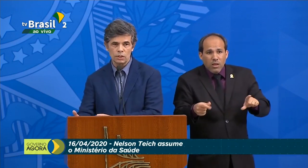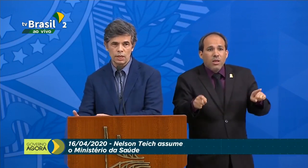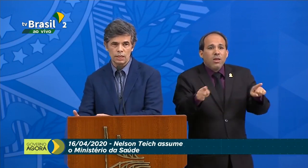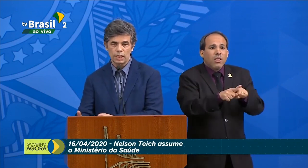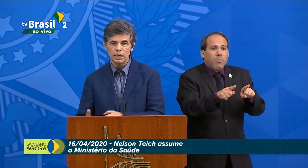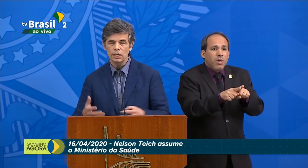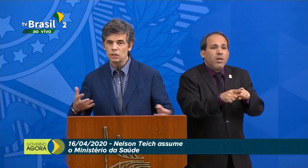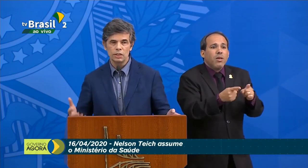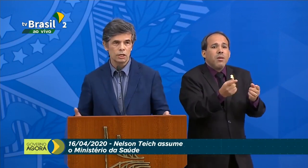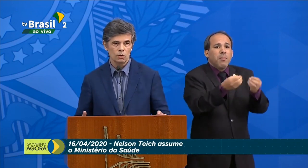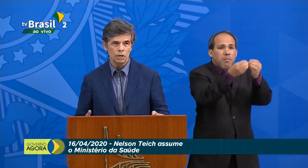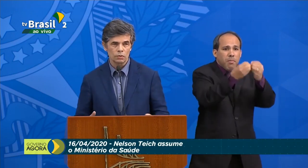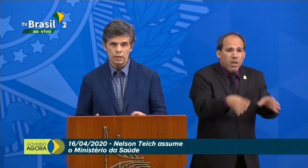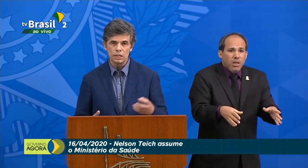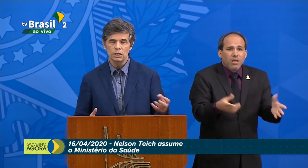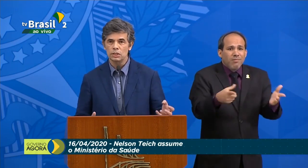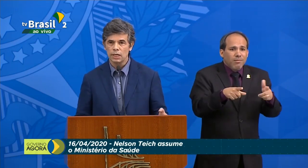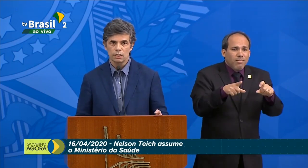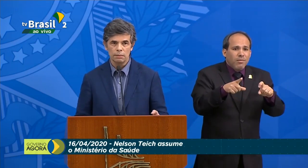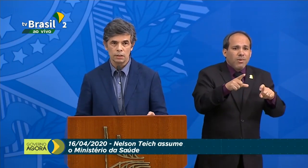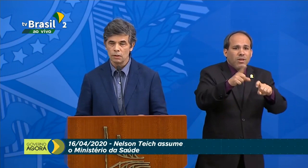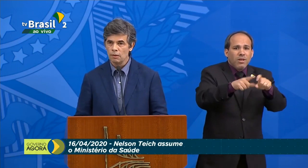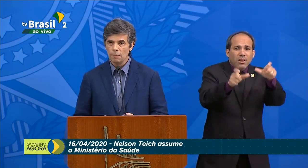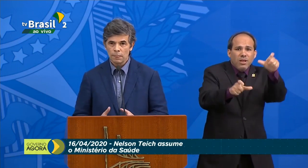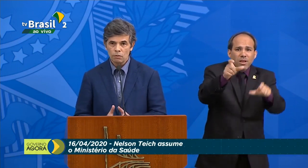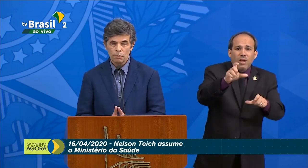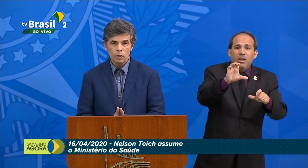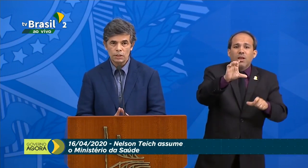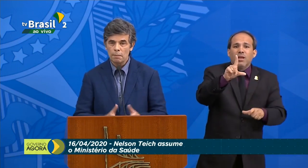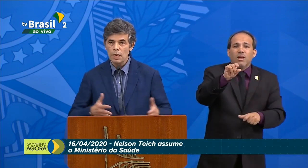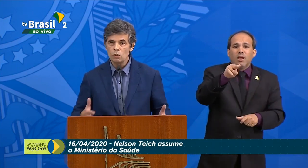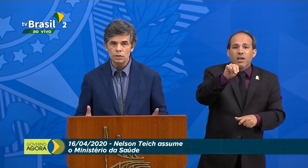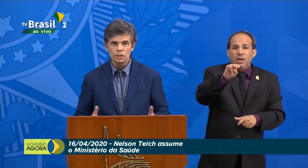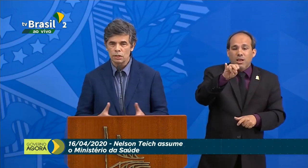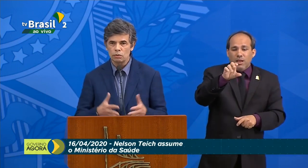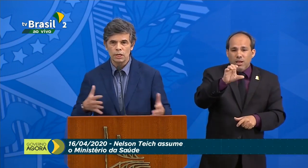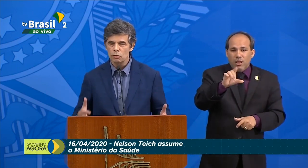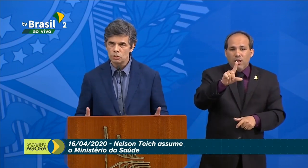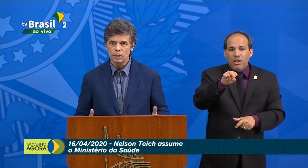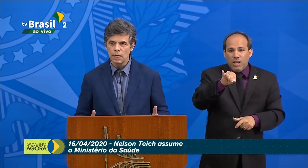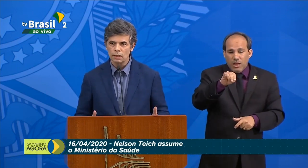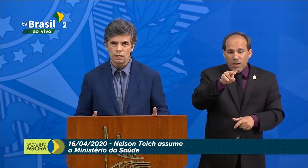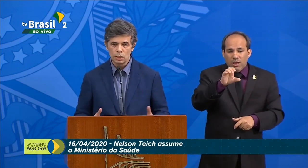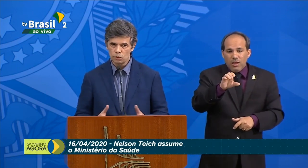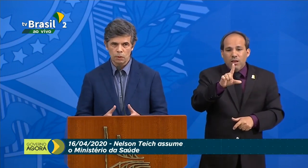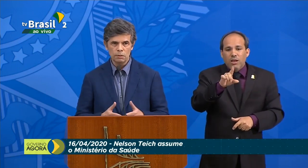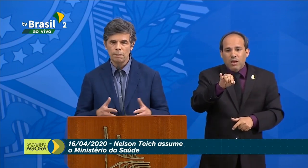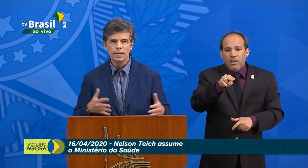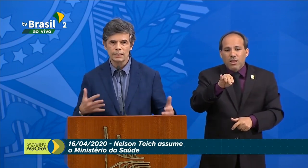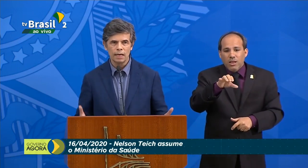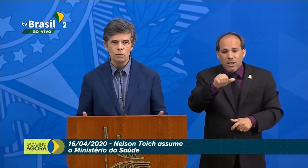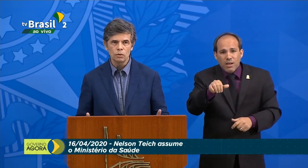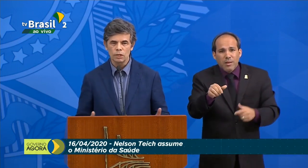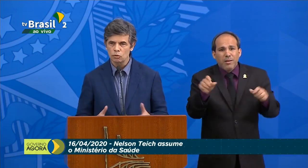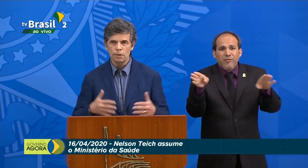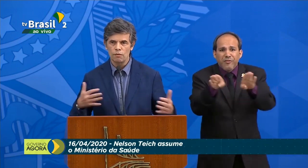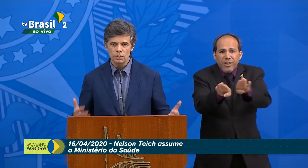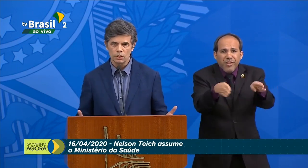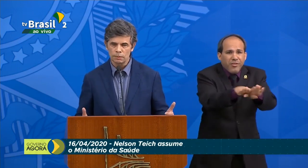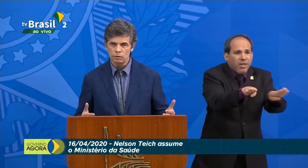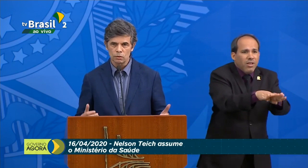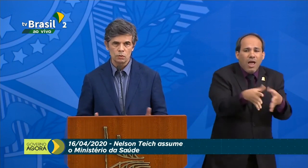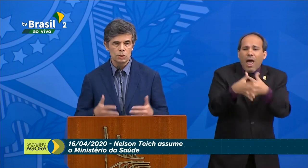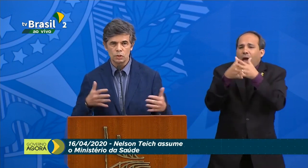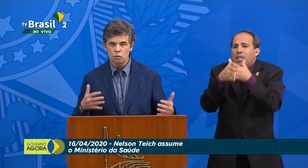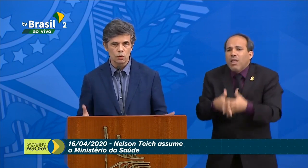diminuição da quantidade de clínicas de diagnóstico, clínicas de tratamento. Então, você pode ter menos gente sendo diagnosticada. Isso pode impactar muito na